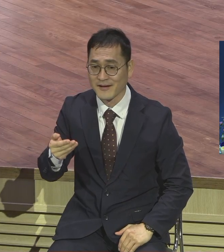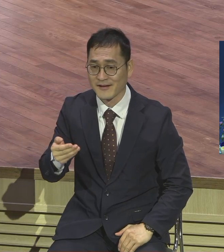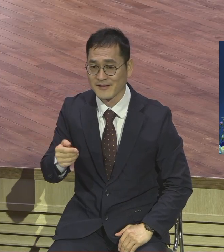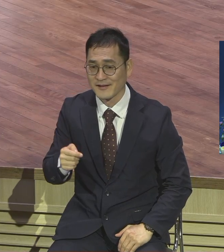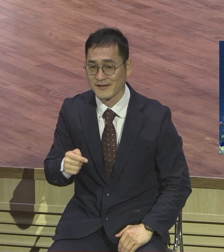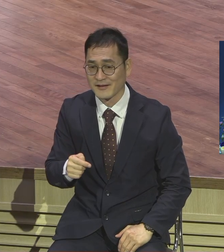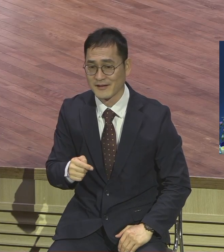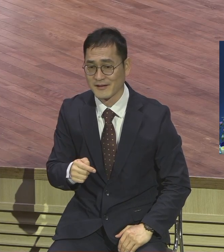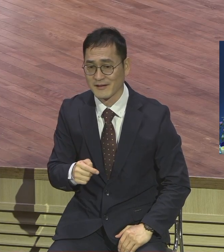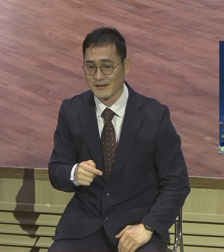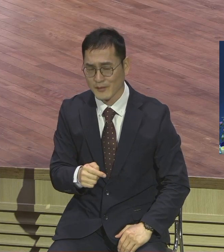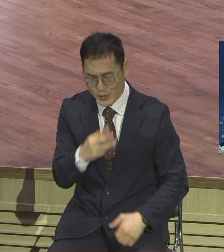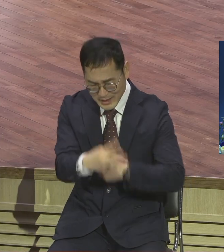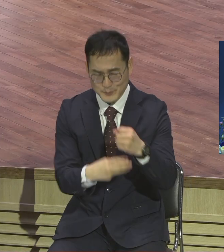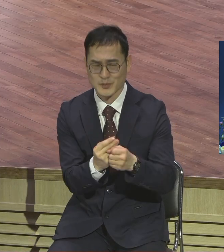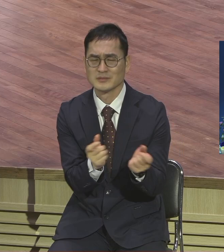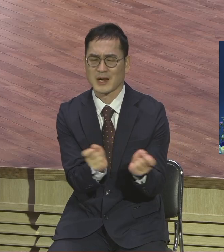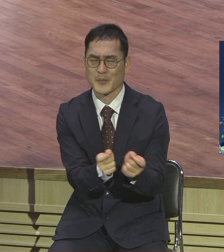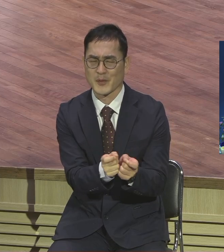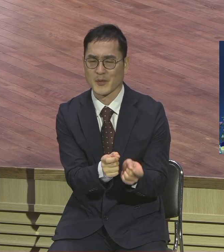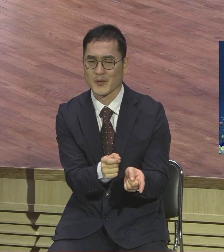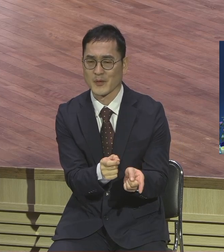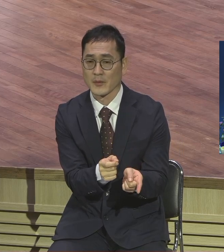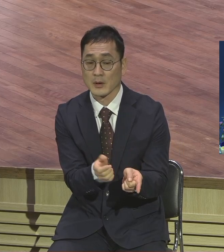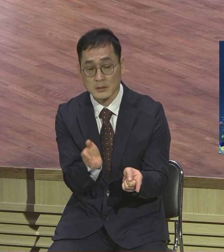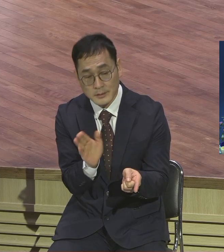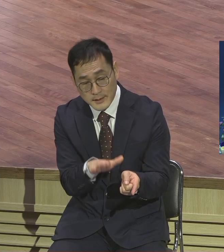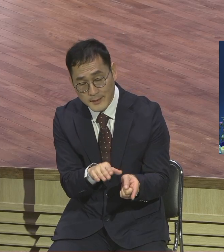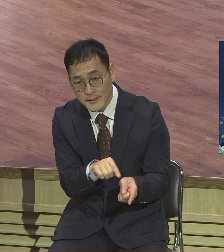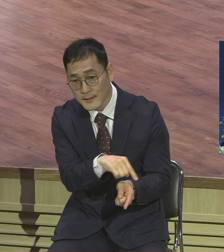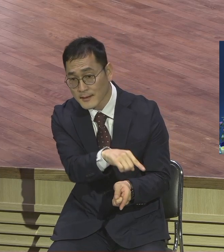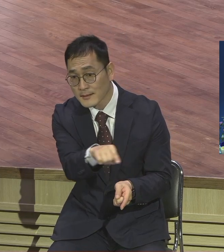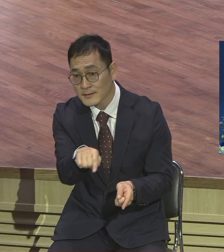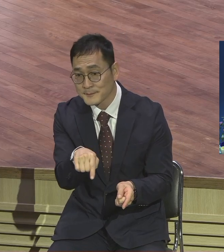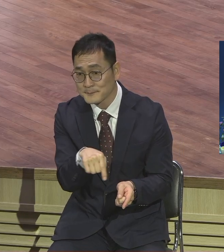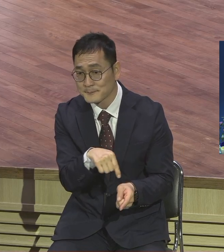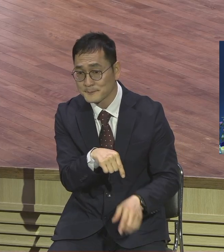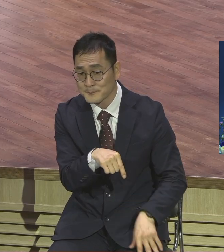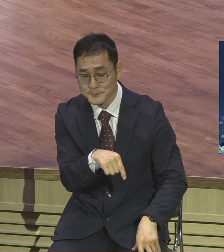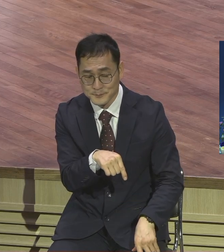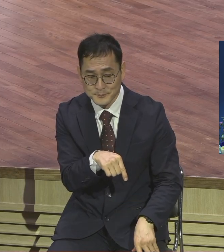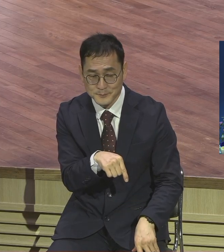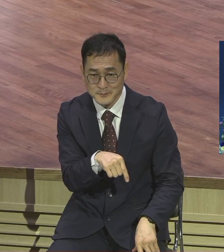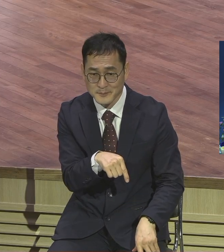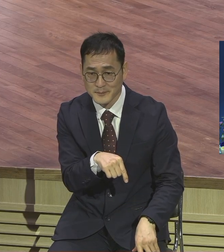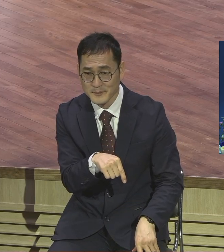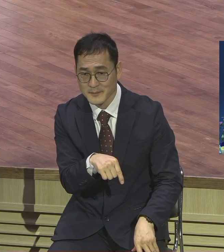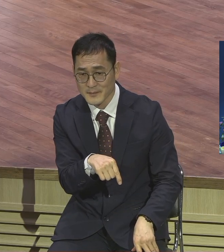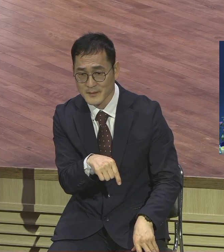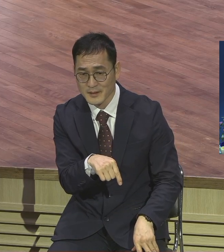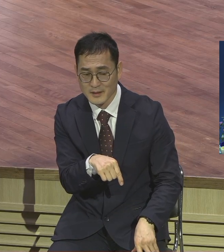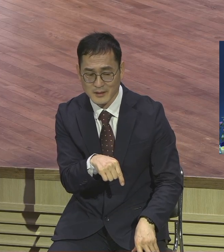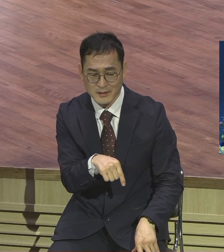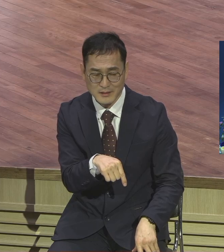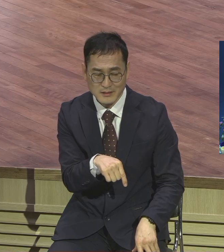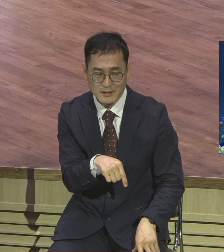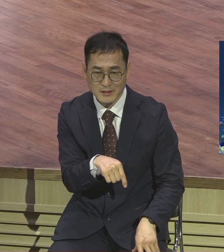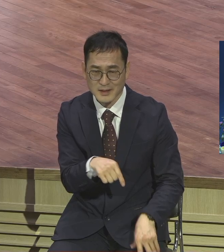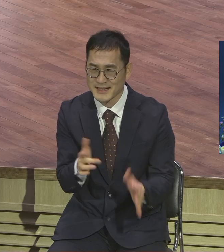그런데 이들이 말이죠 이들을 또 사실은 얼마나 연작합니까 예수님 잡히니까 다 도망가버렸잖아요